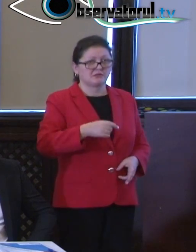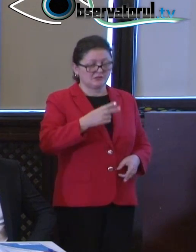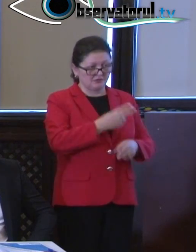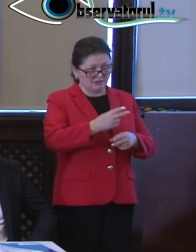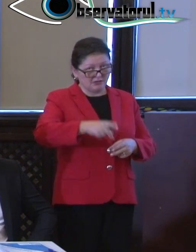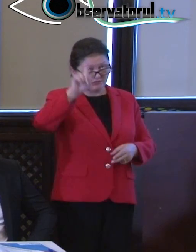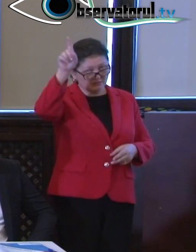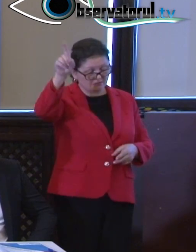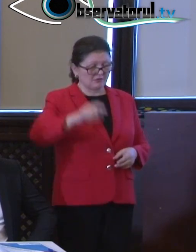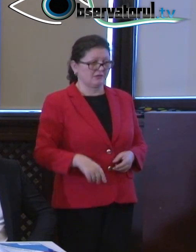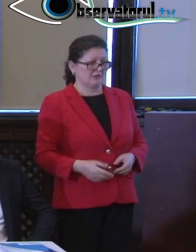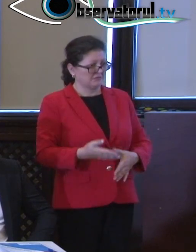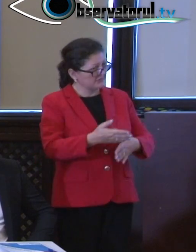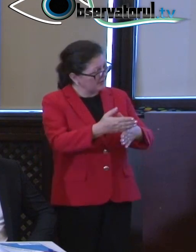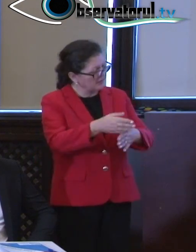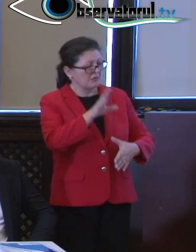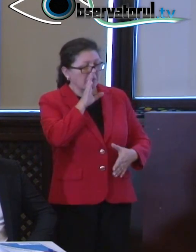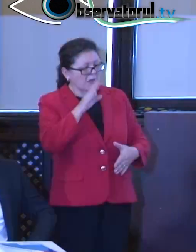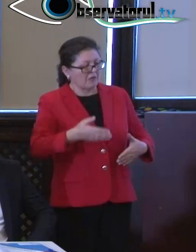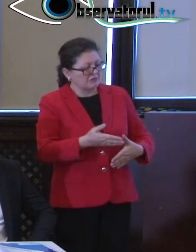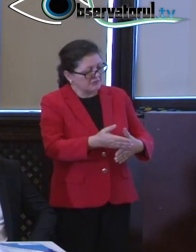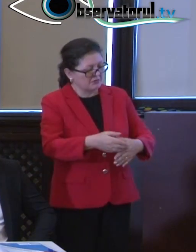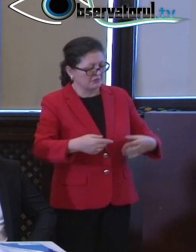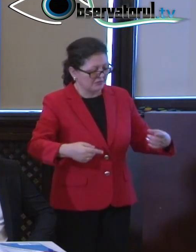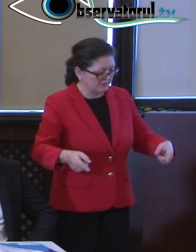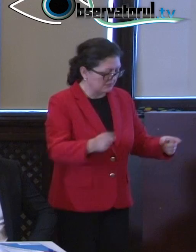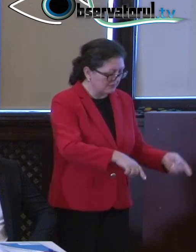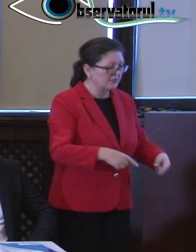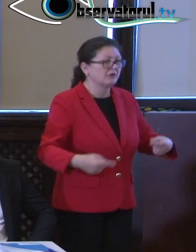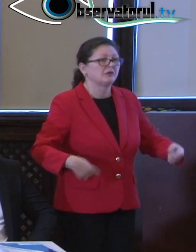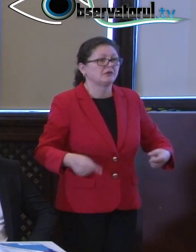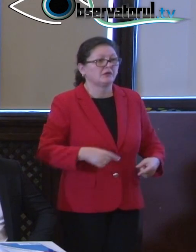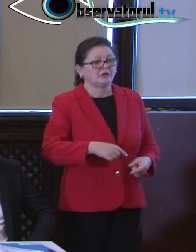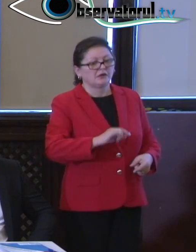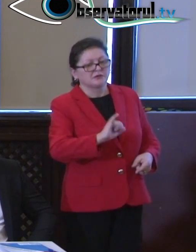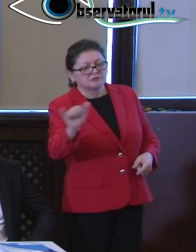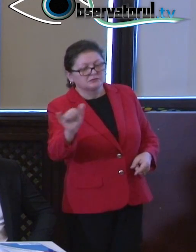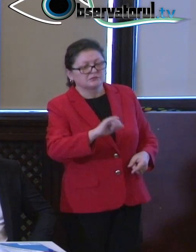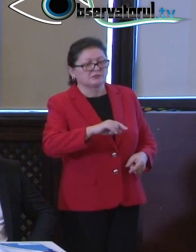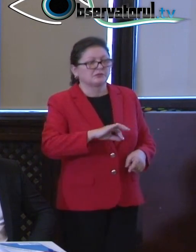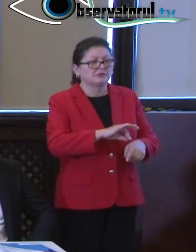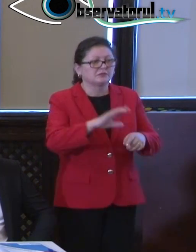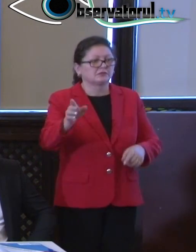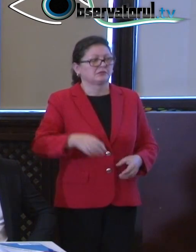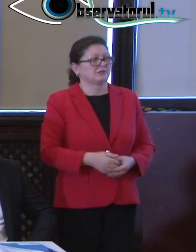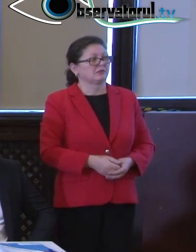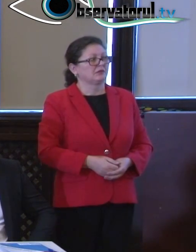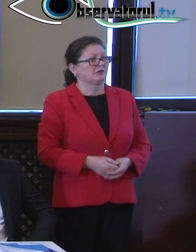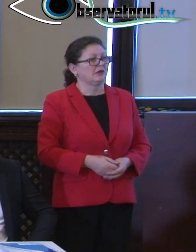grăguță, care ne-a ajutat să o ridicăm, să o punem pe cărucior, să ne deplasăm cu ea. Cred că